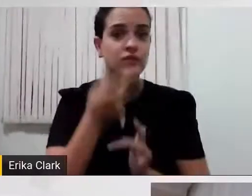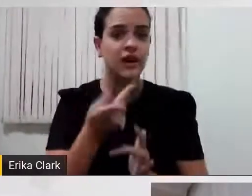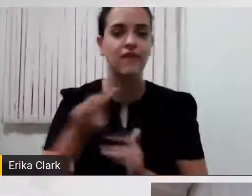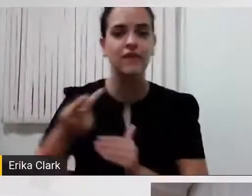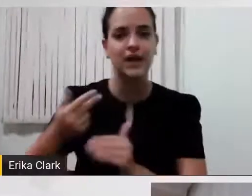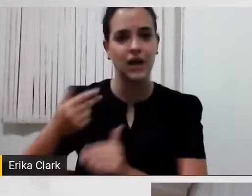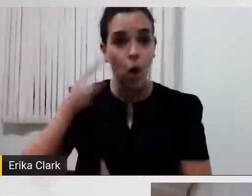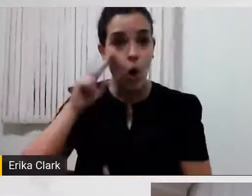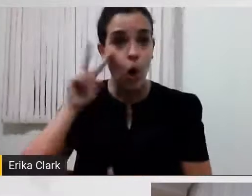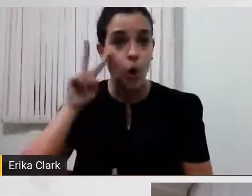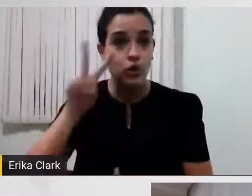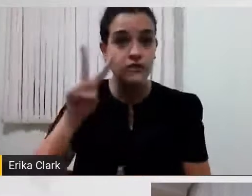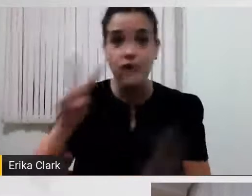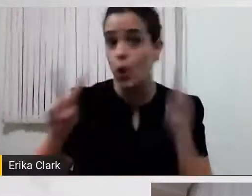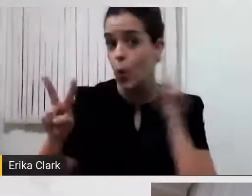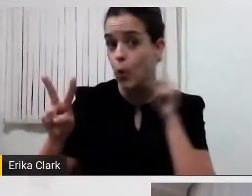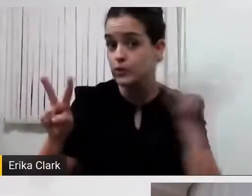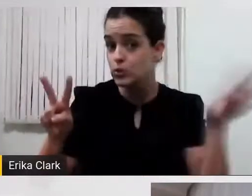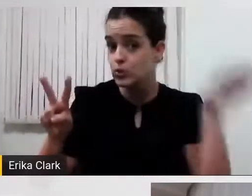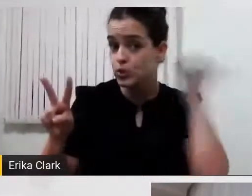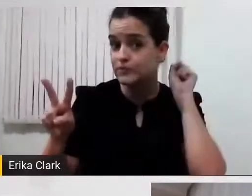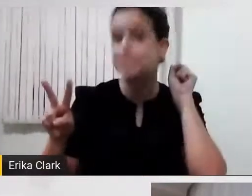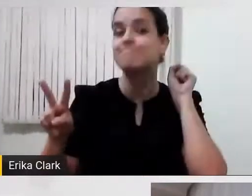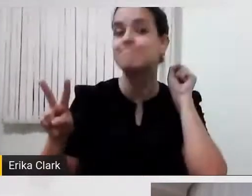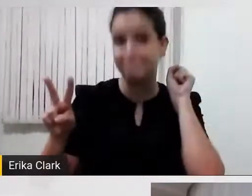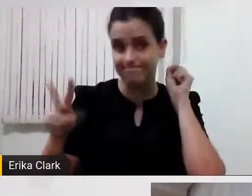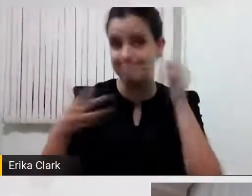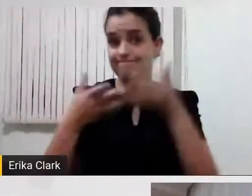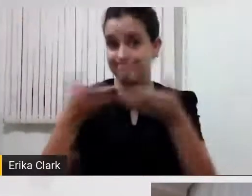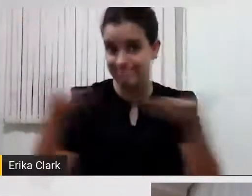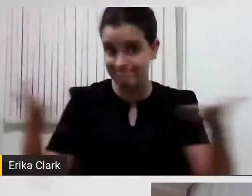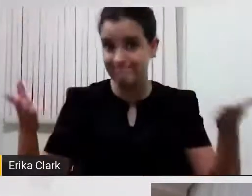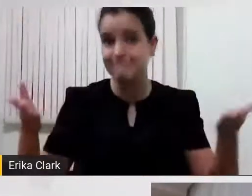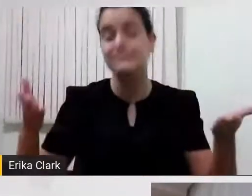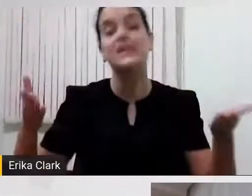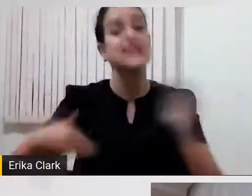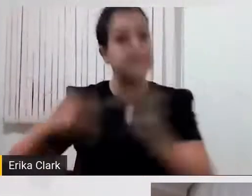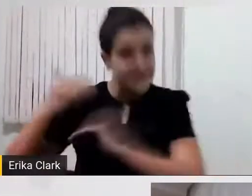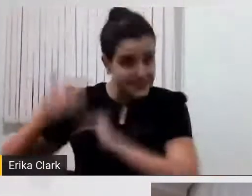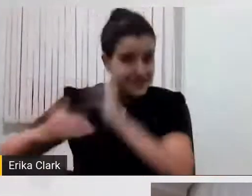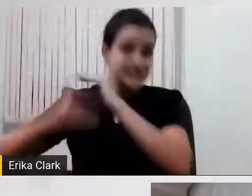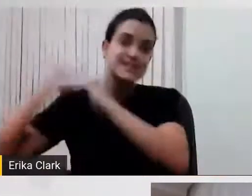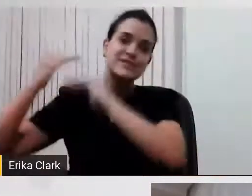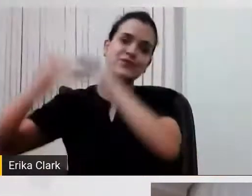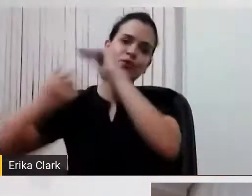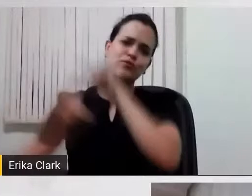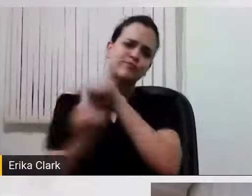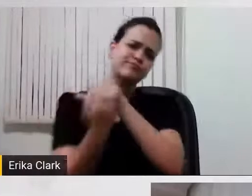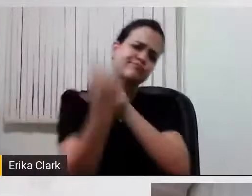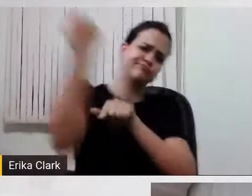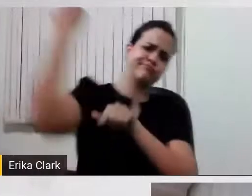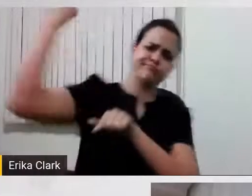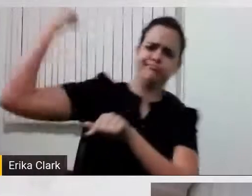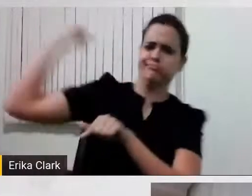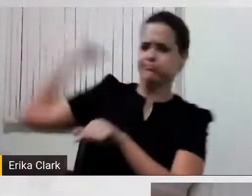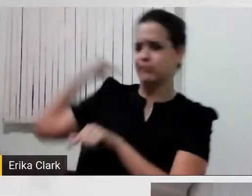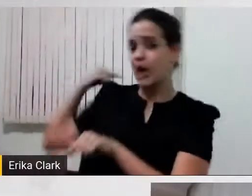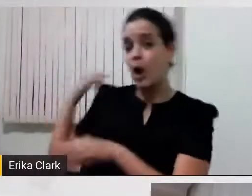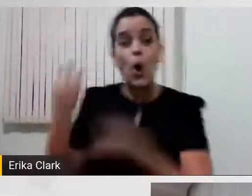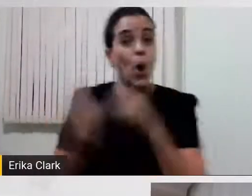ver e ouvidos de ouvir. E isso é extremamente importante. Lá ele já vinha dizendo e como ele era inclusivo, não